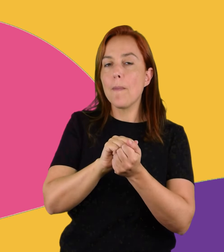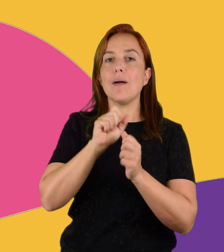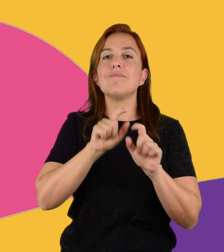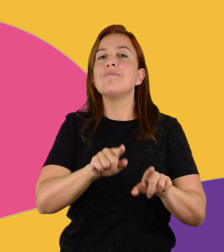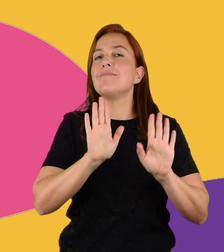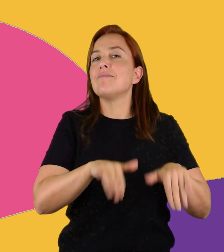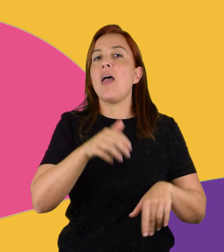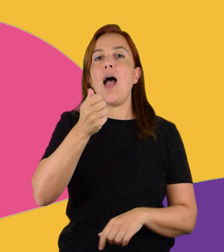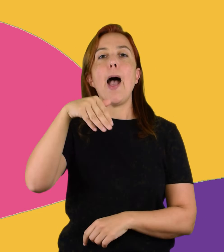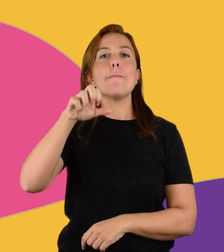de México.